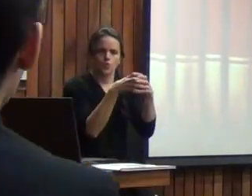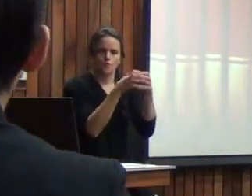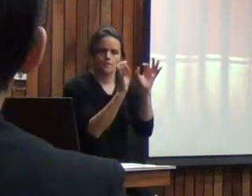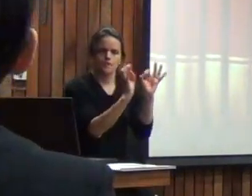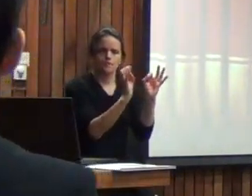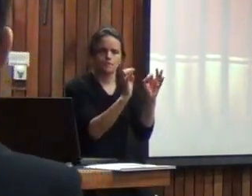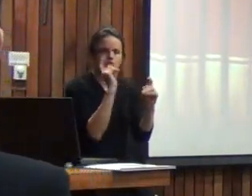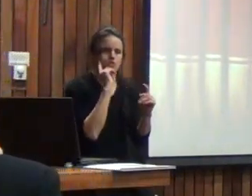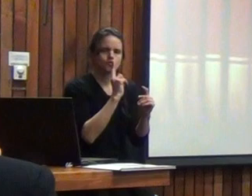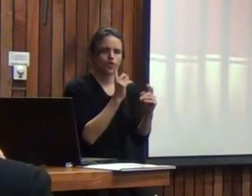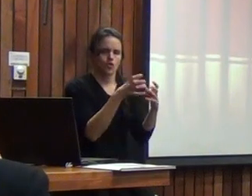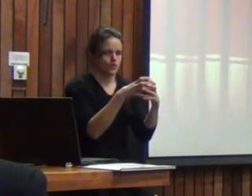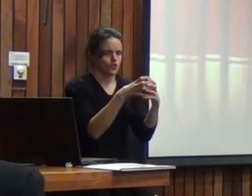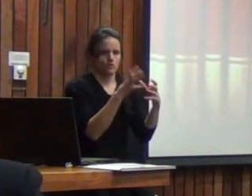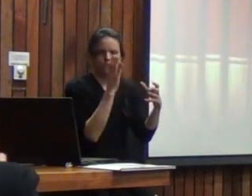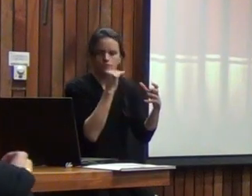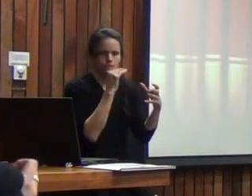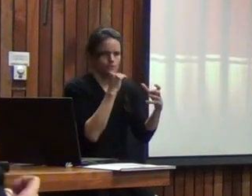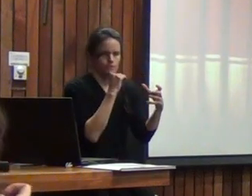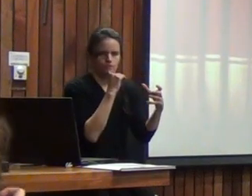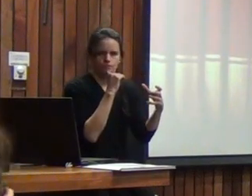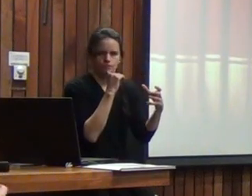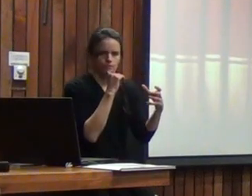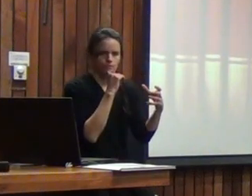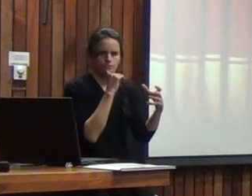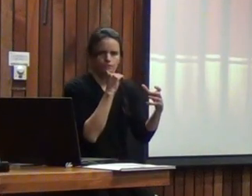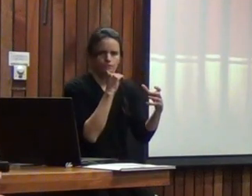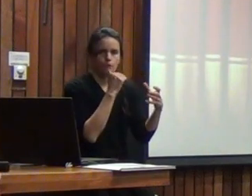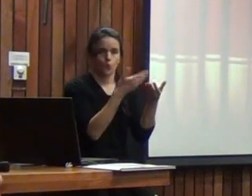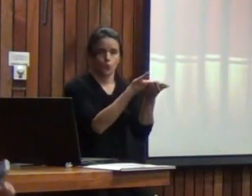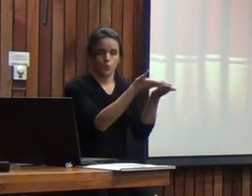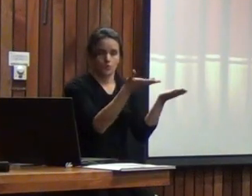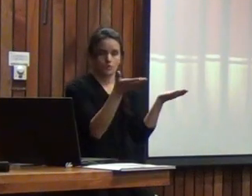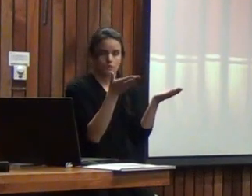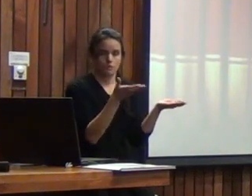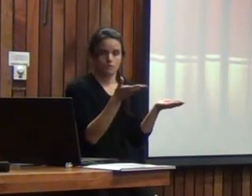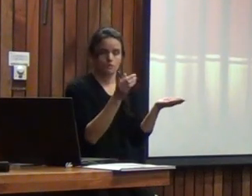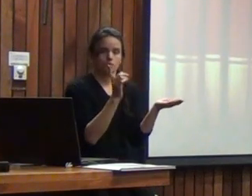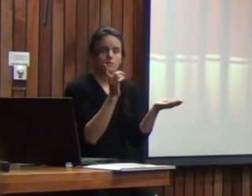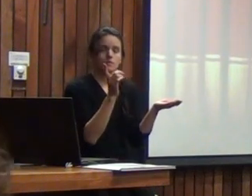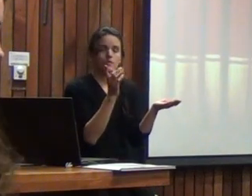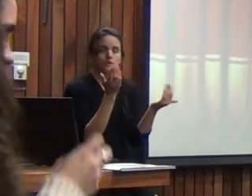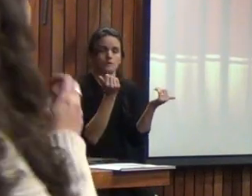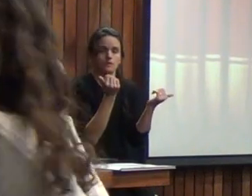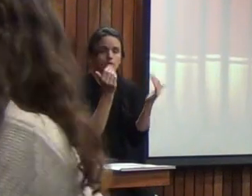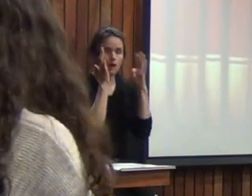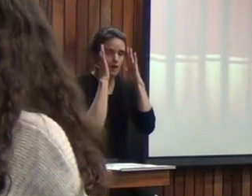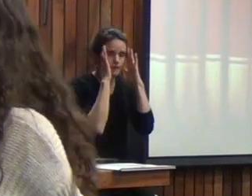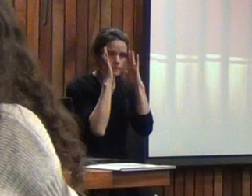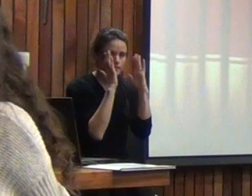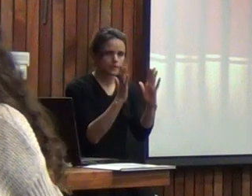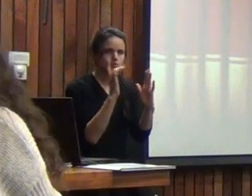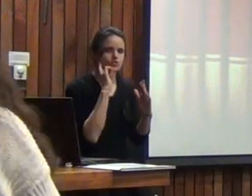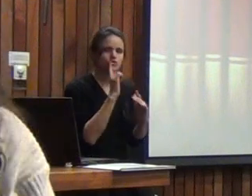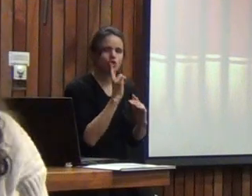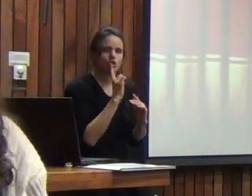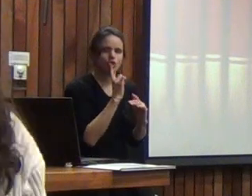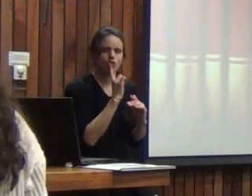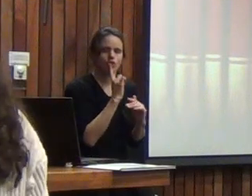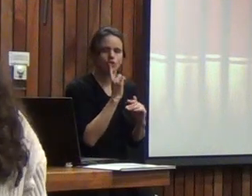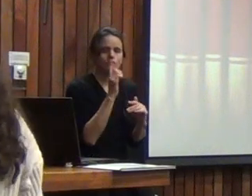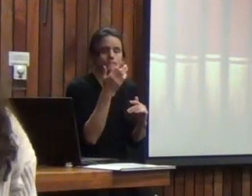población sorda así que si ustedes tienen que atender a una persona sorda